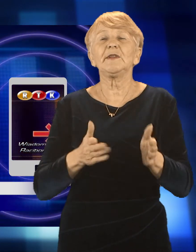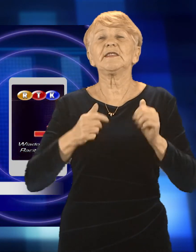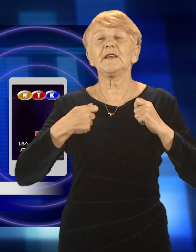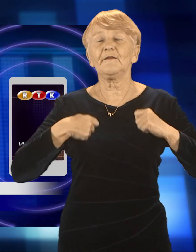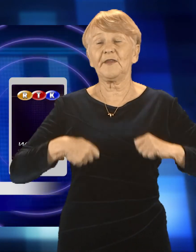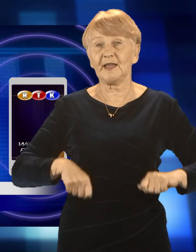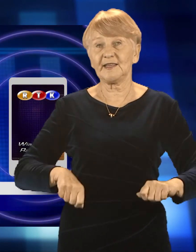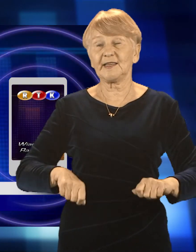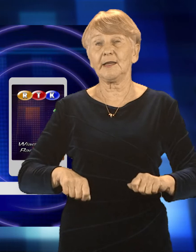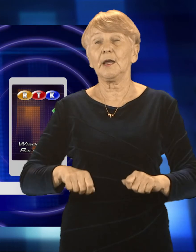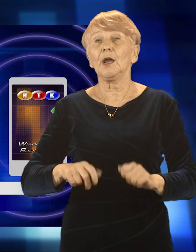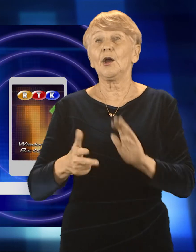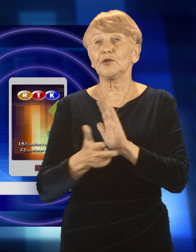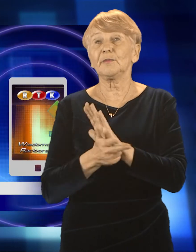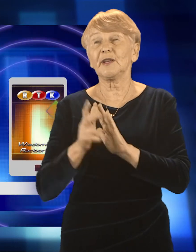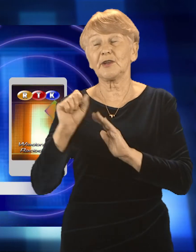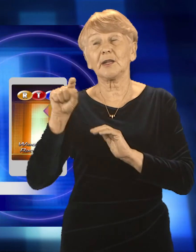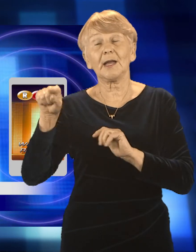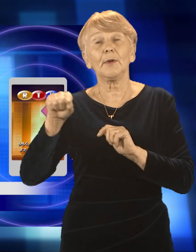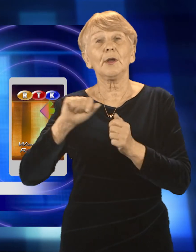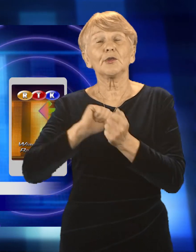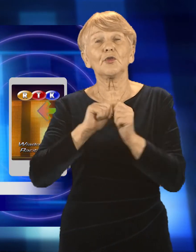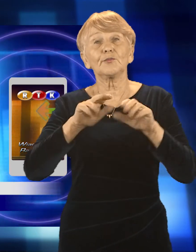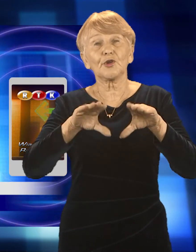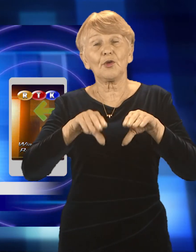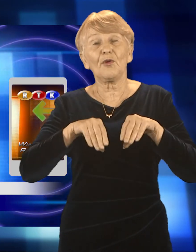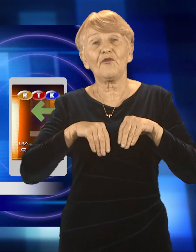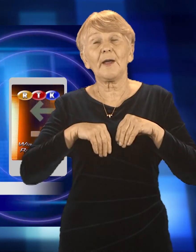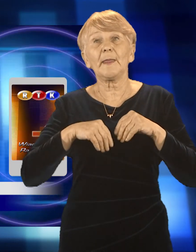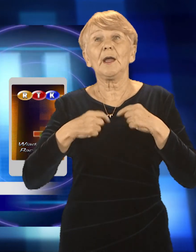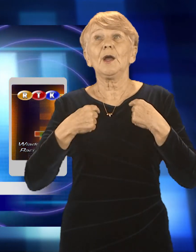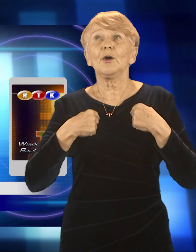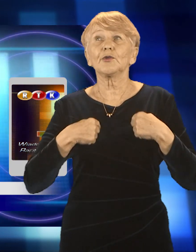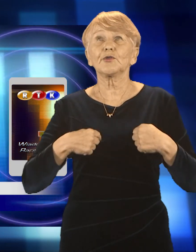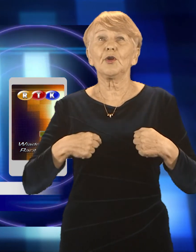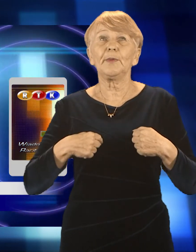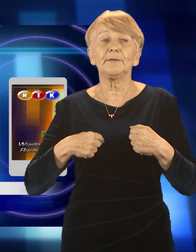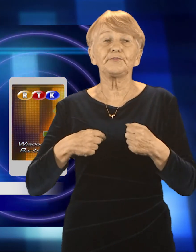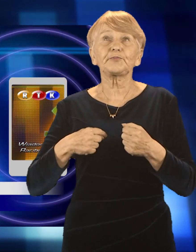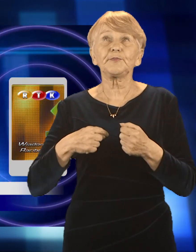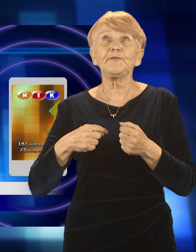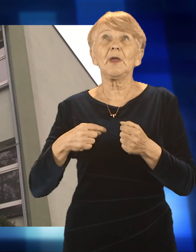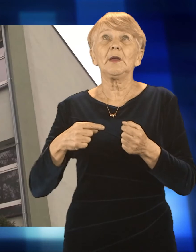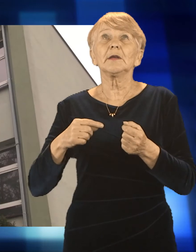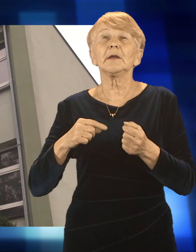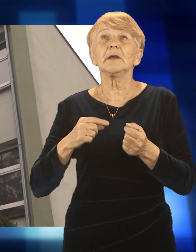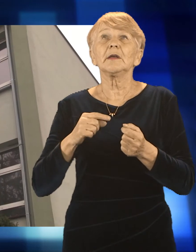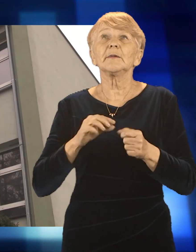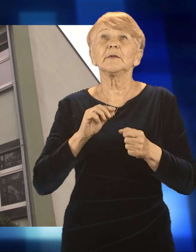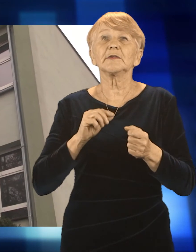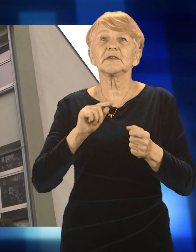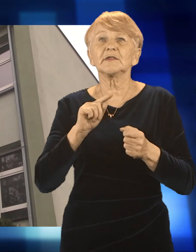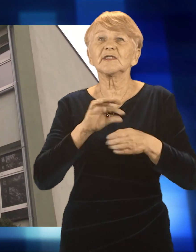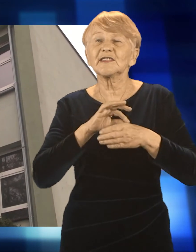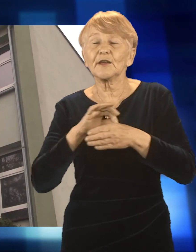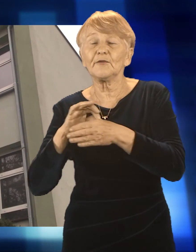18A. I tam przyjmowane są osoby na podstawie skierowania z ośrodka pomocy